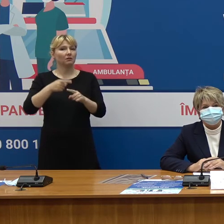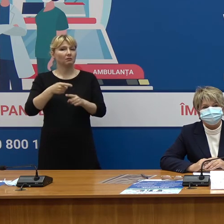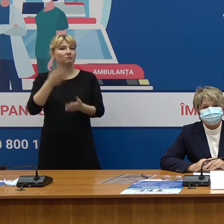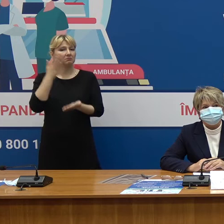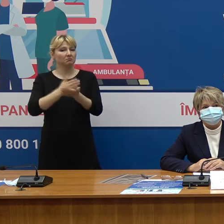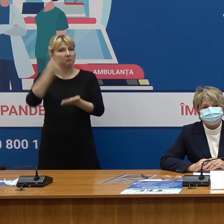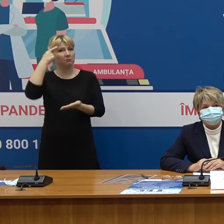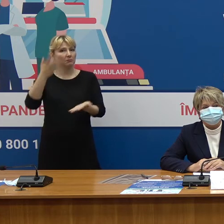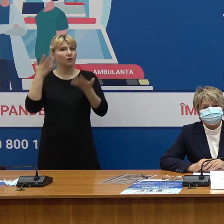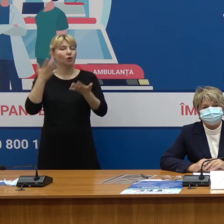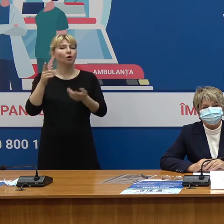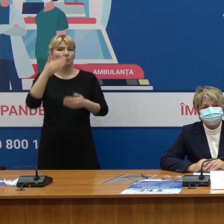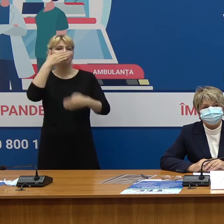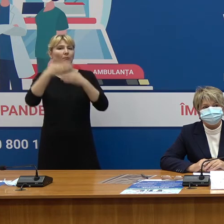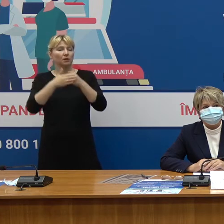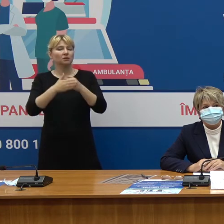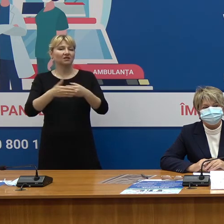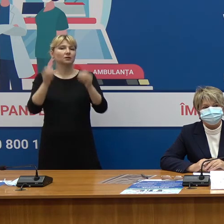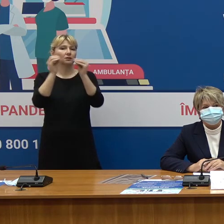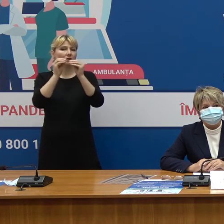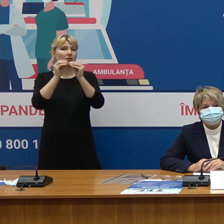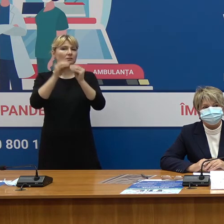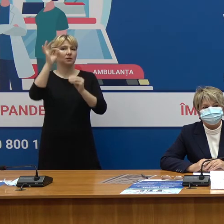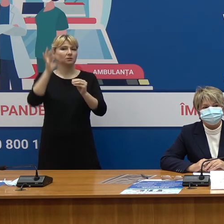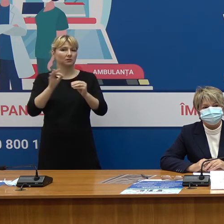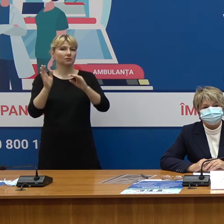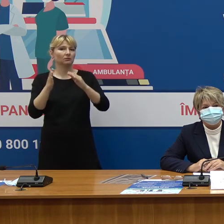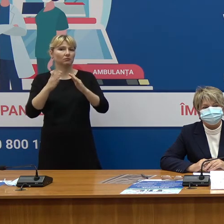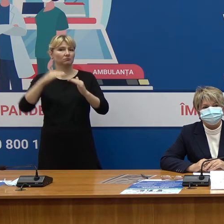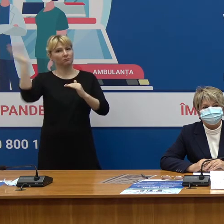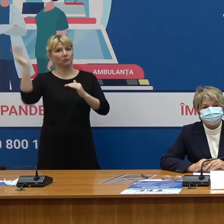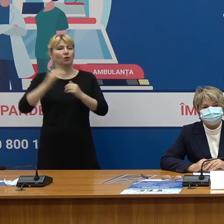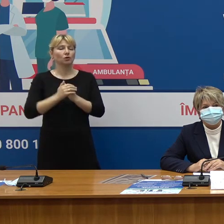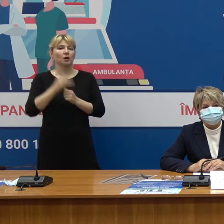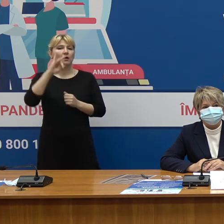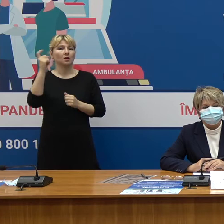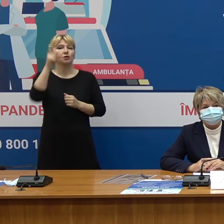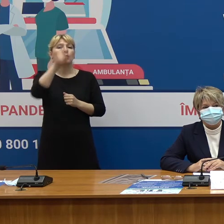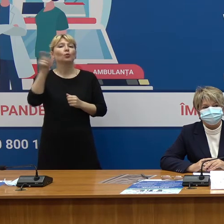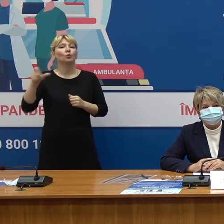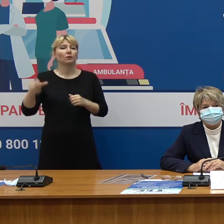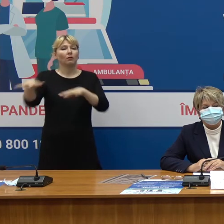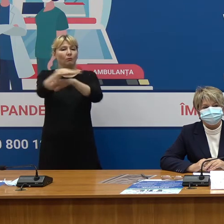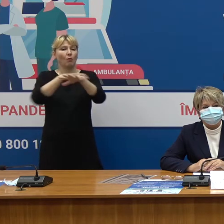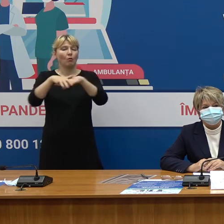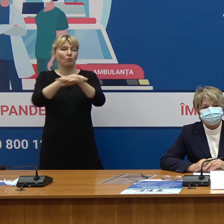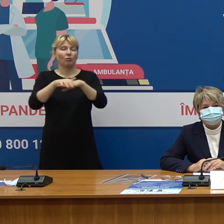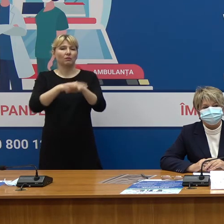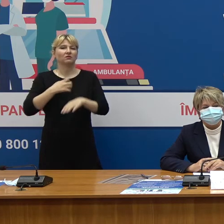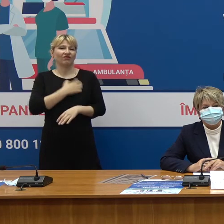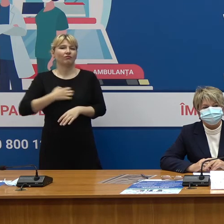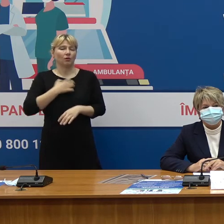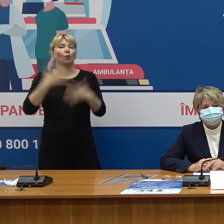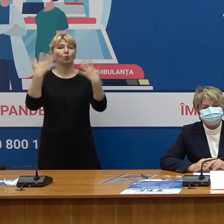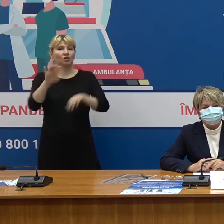aproximativ peste 10% din populația generală este